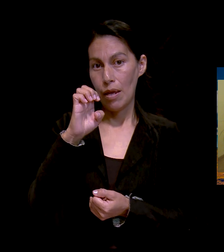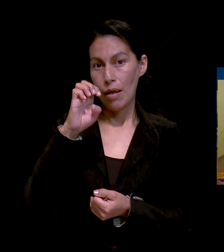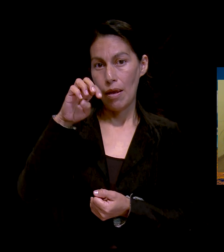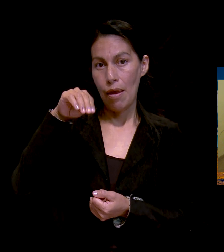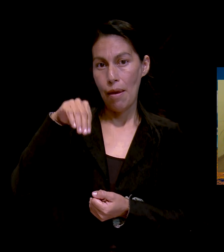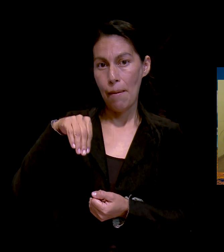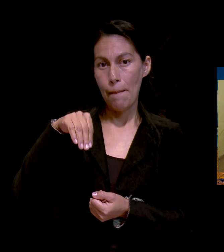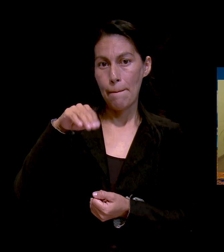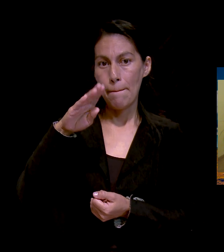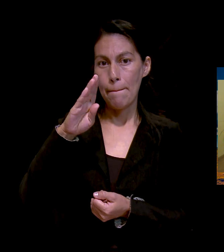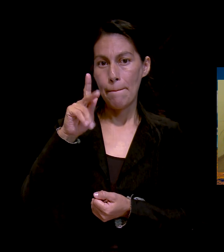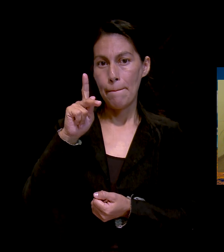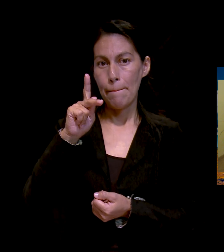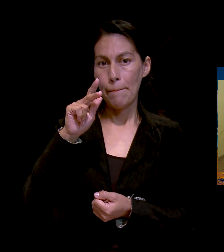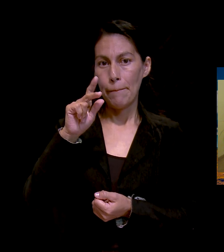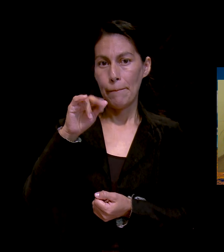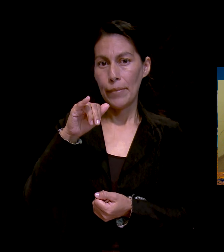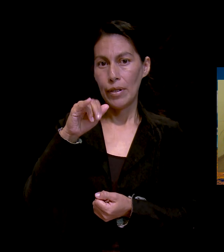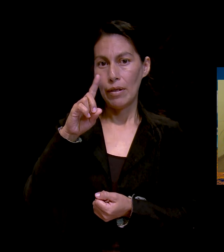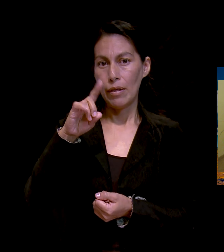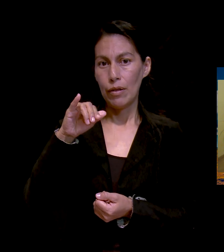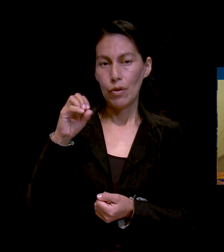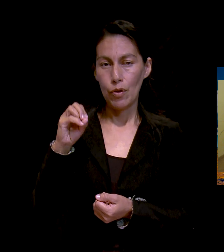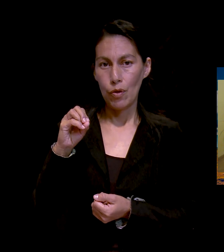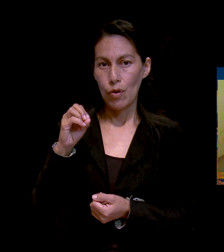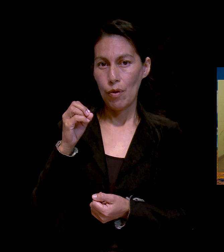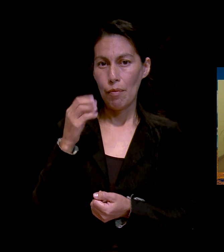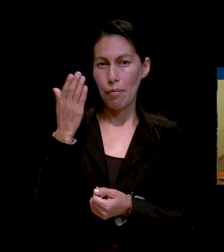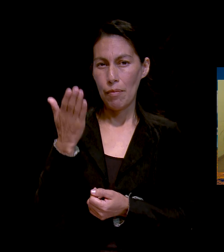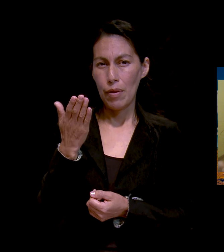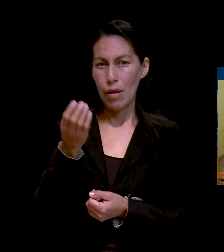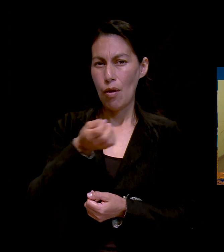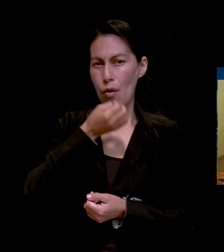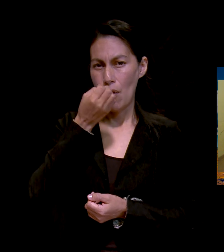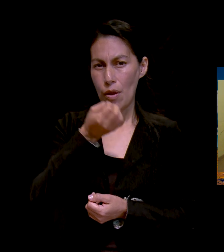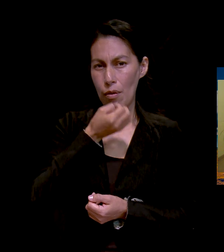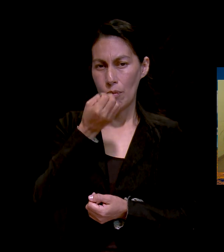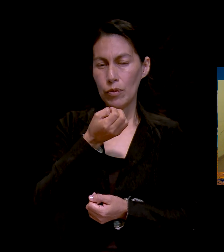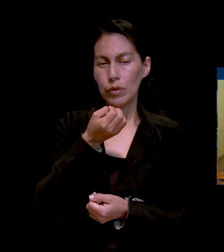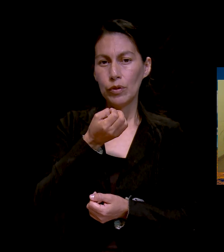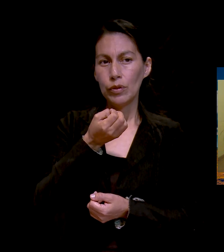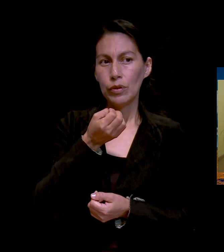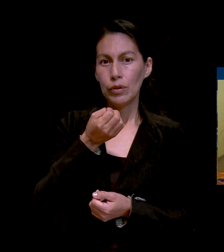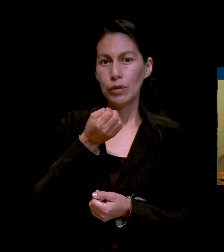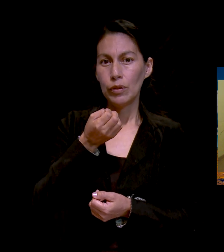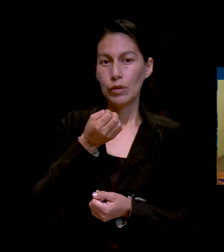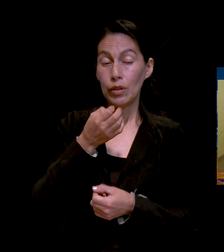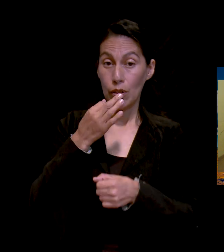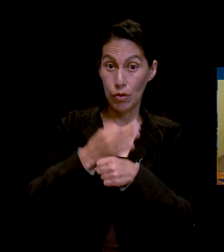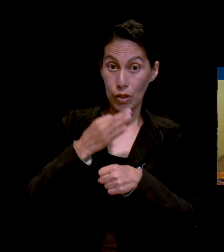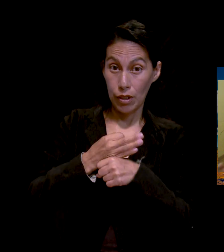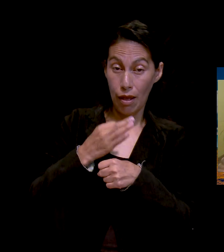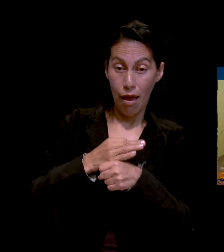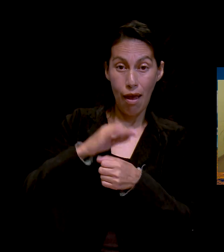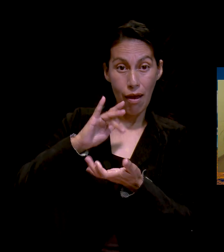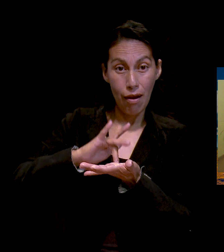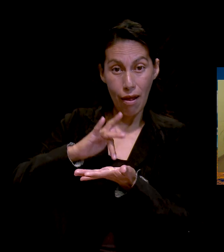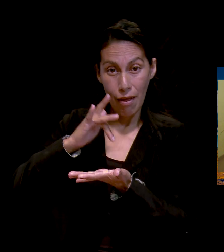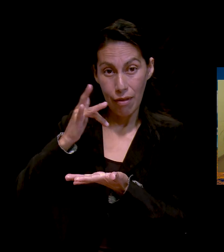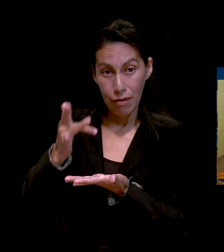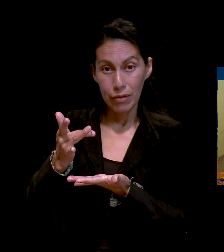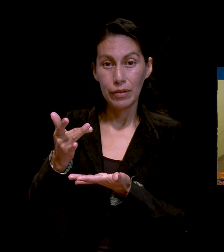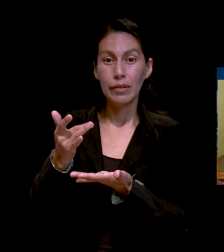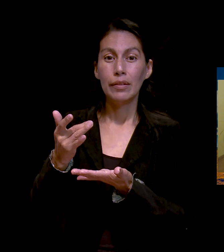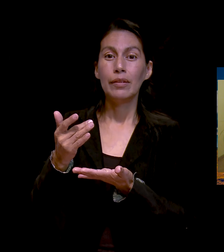por su petición esta noche da agradecimiento y gloria a Dios porque se le